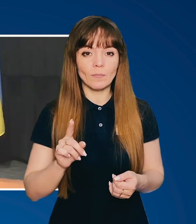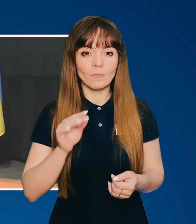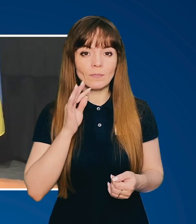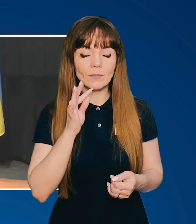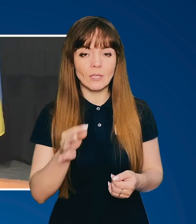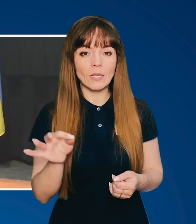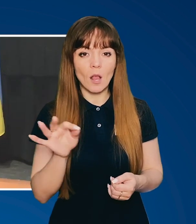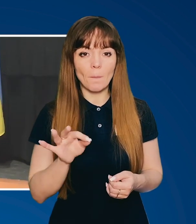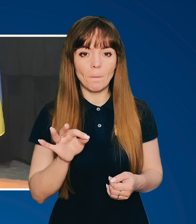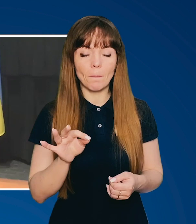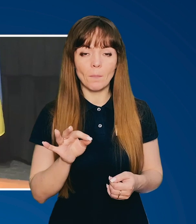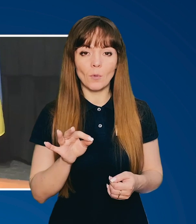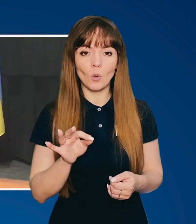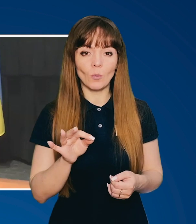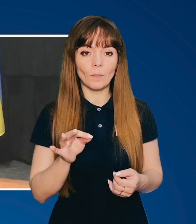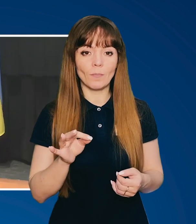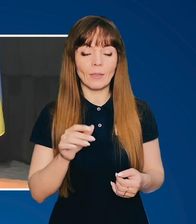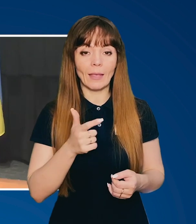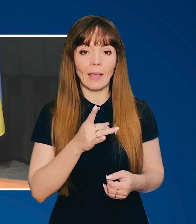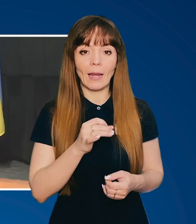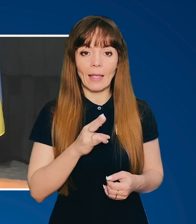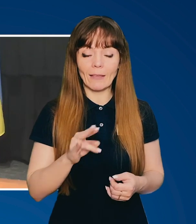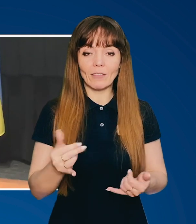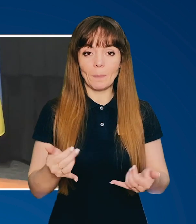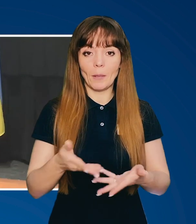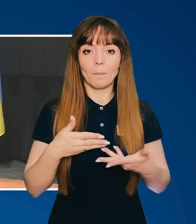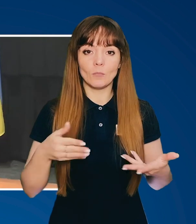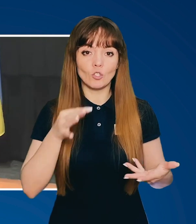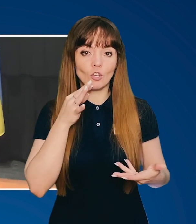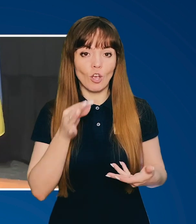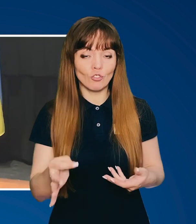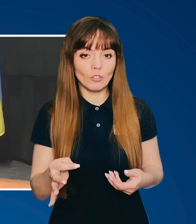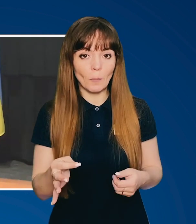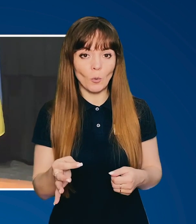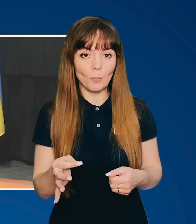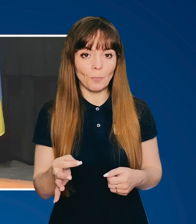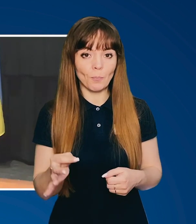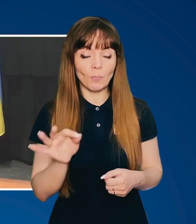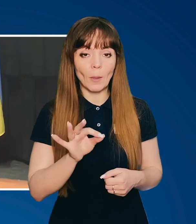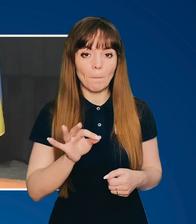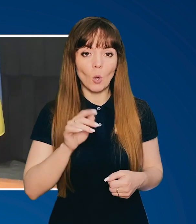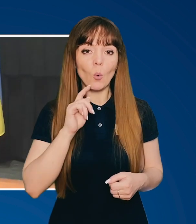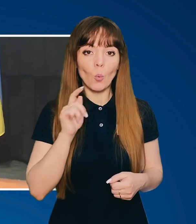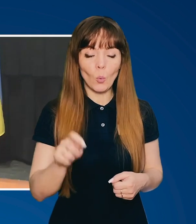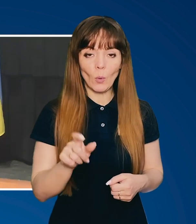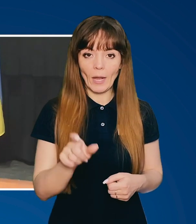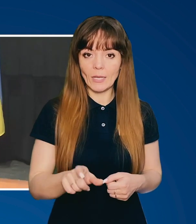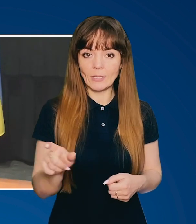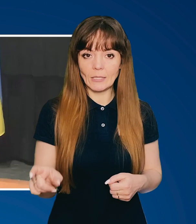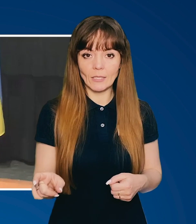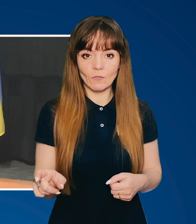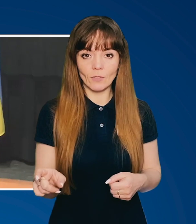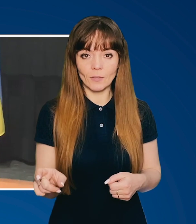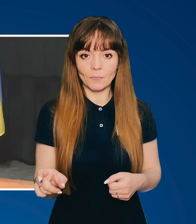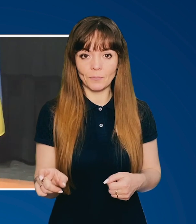про греків, але, скажімо, про українців, що